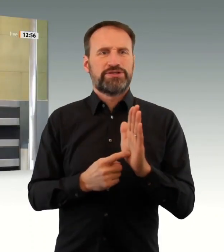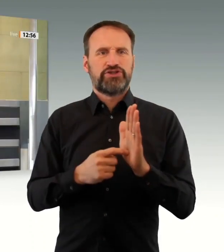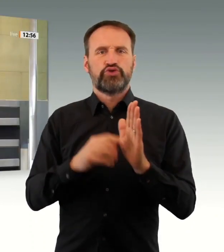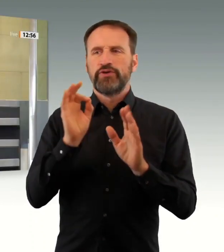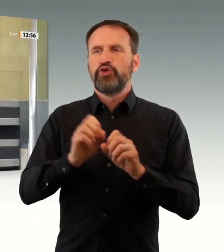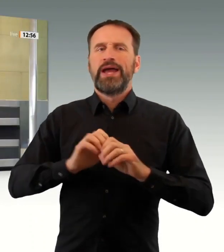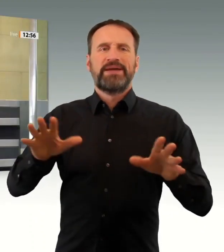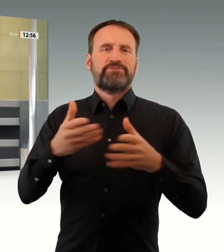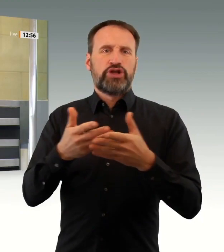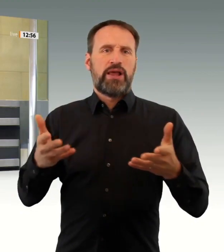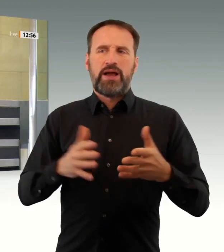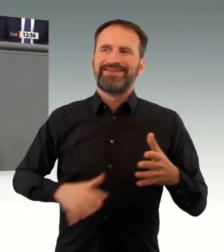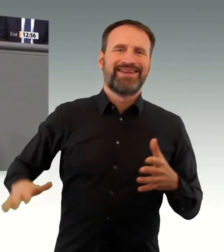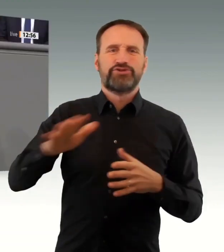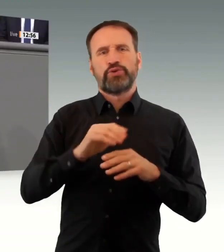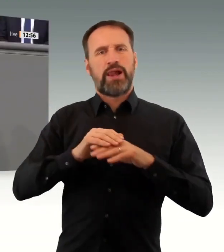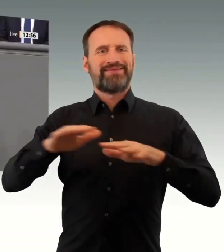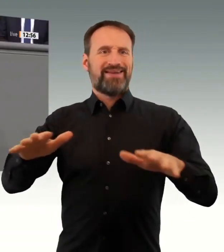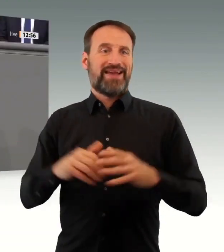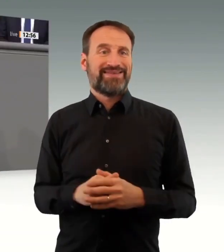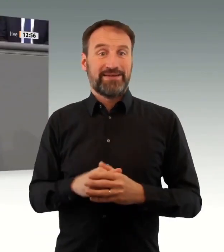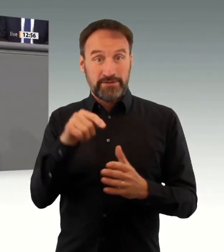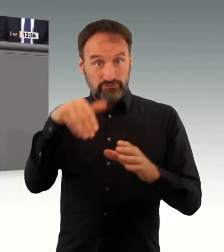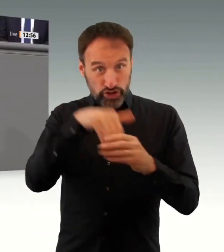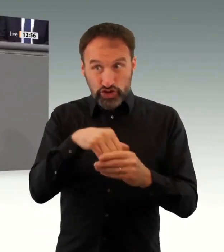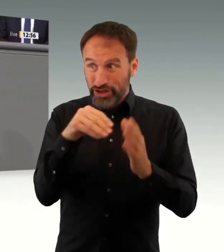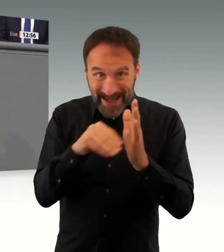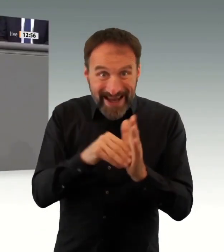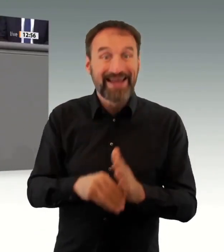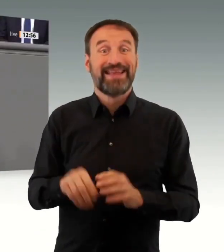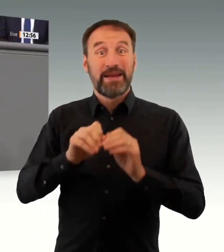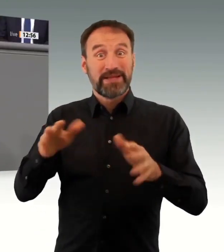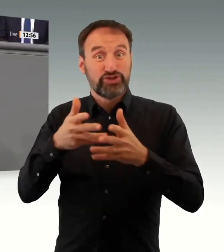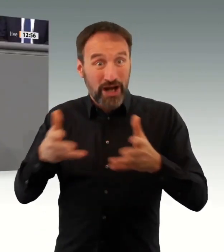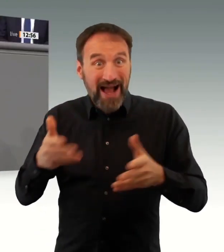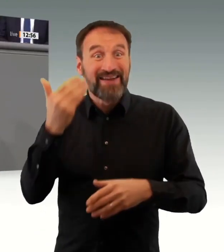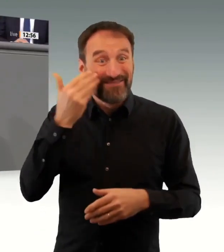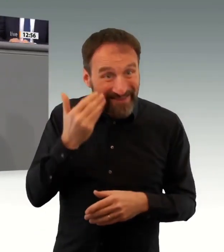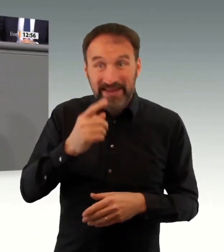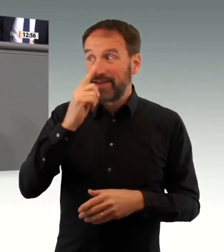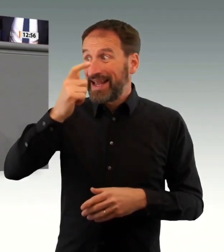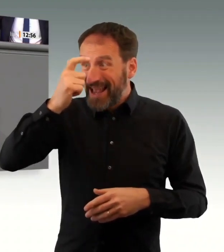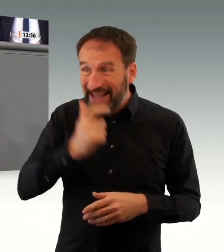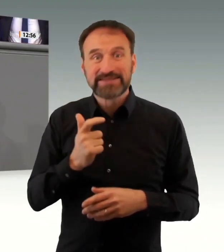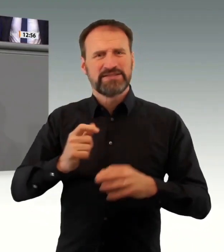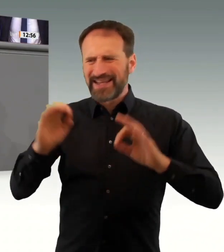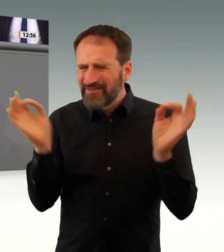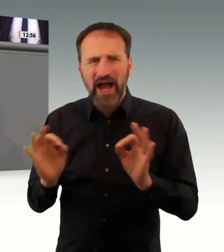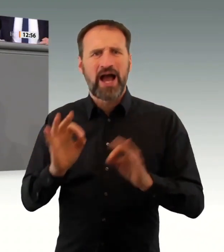Voraussetzungen liegen heute vor. Das habe ich anhand der Inzidenz gesagt, anhand der Todesfälle gesagt, anhand der